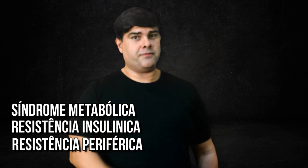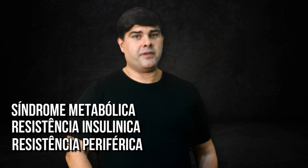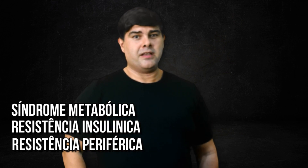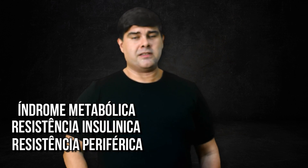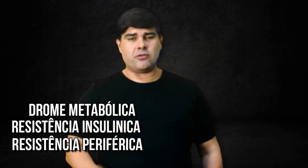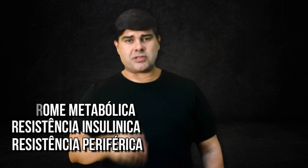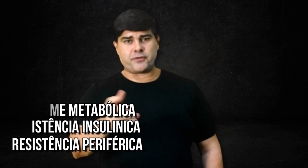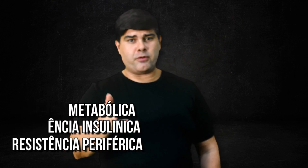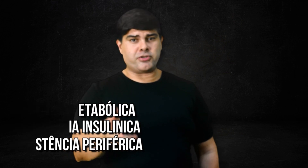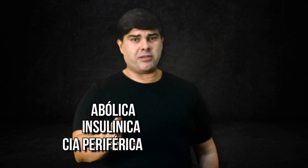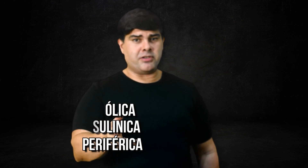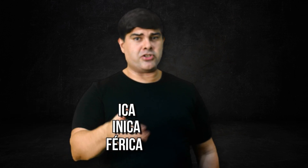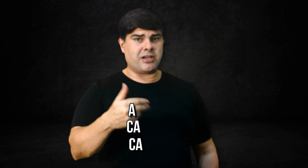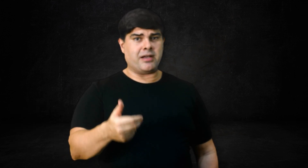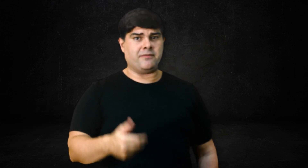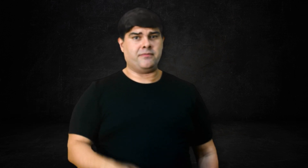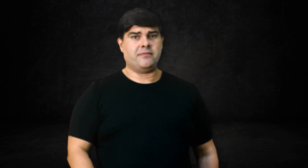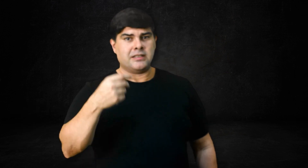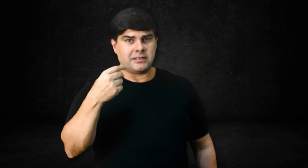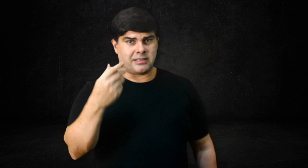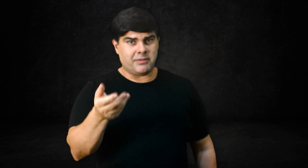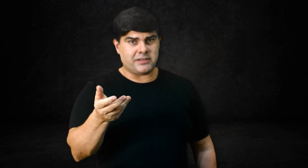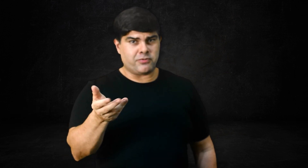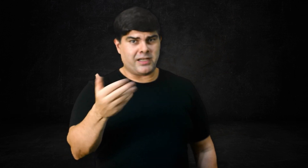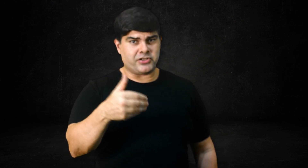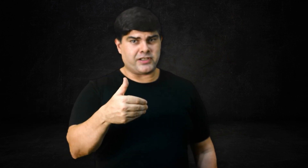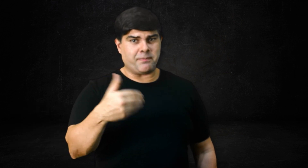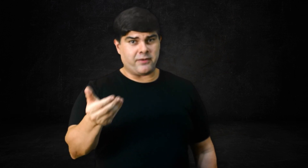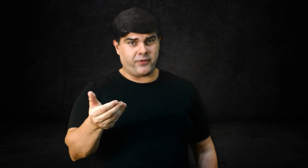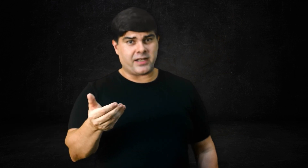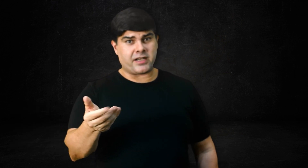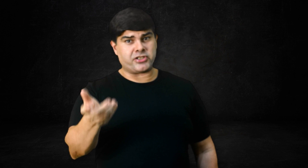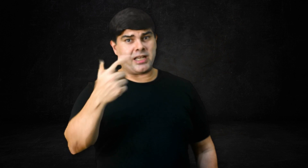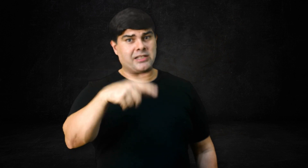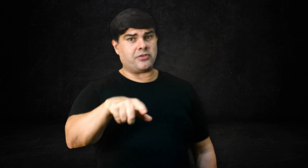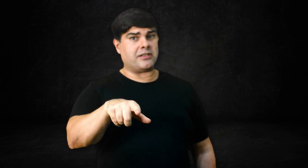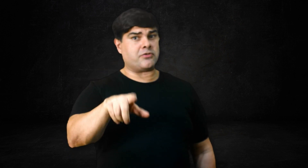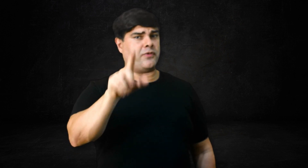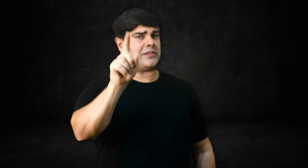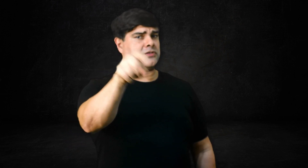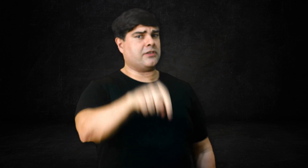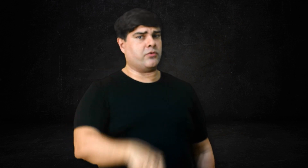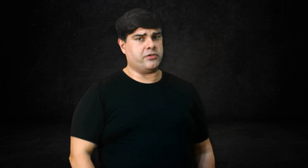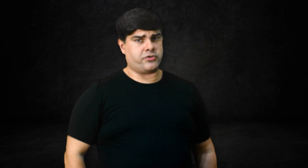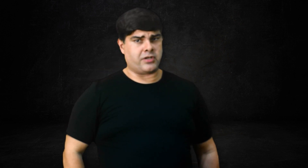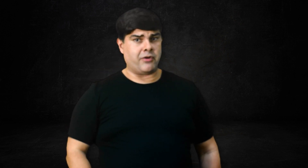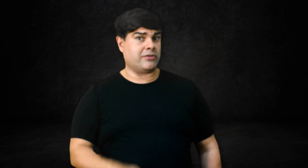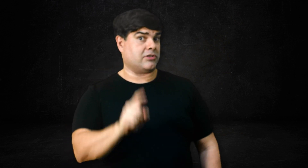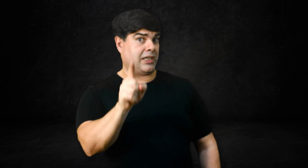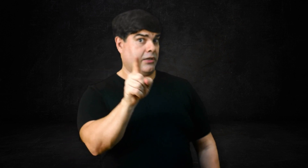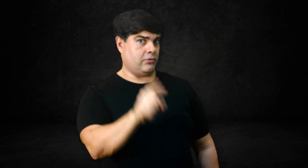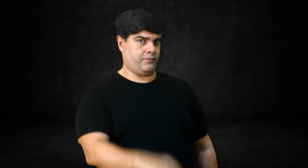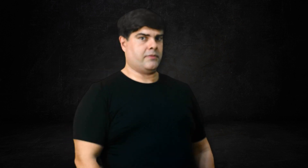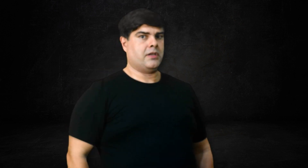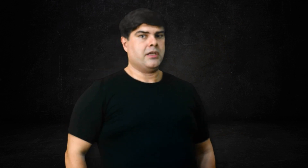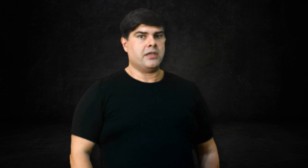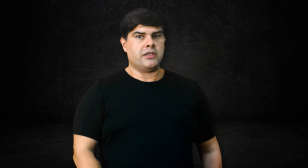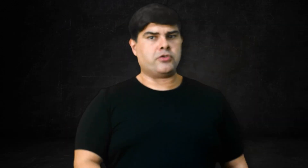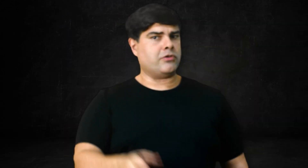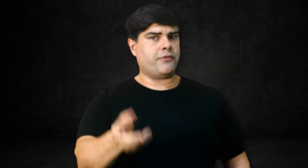são outras formas também de chamar. Também existe uma resistência periférica que está relacionada aos vasos sanguíneos, ao endotélio. Isso não é